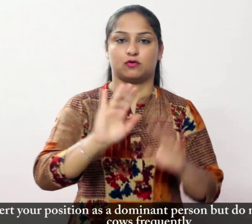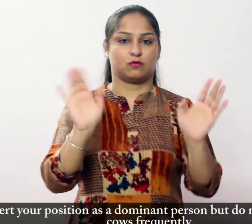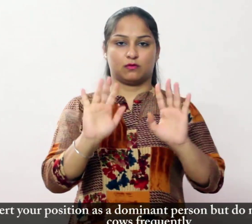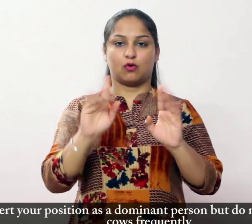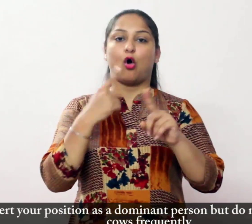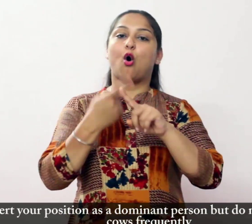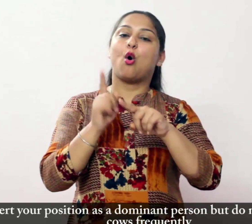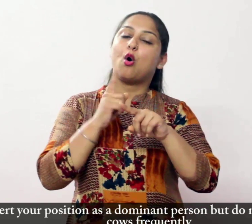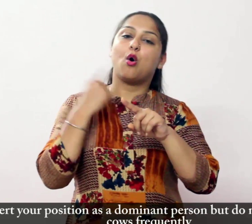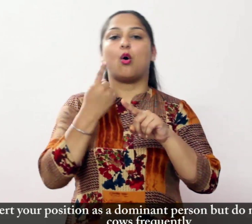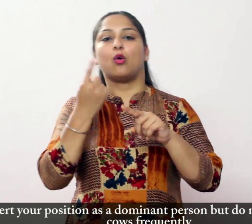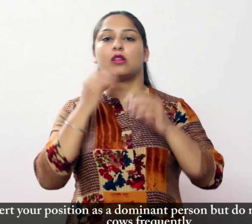ना दें